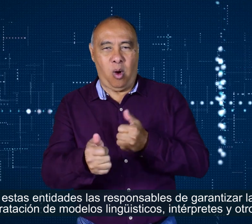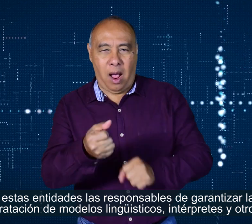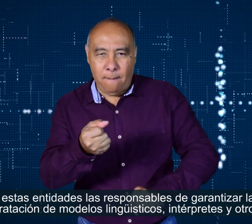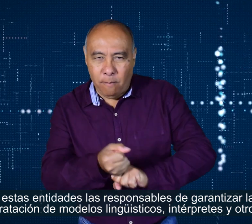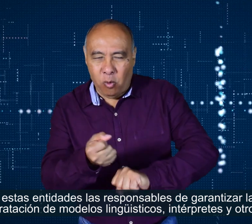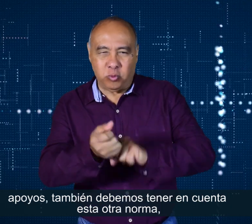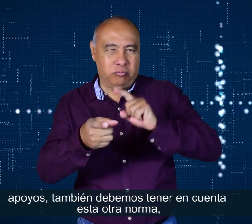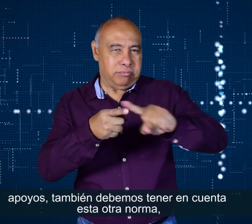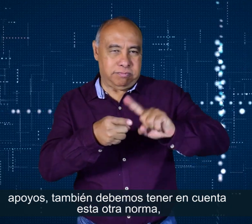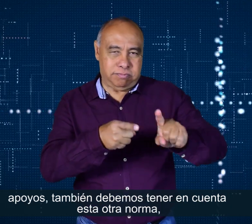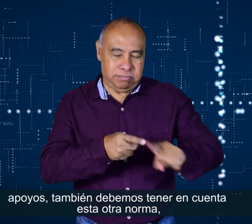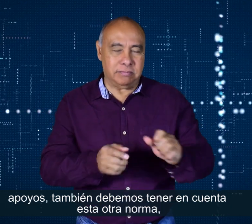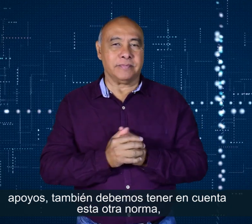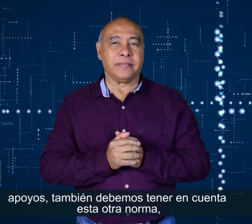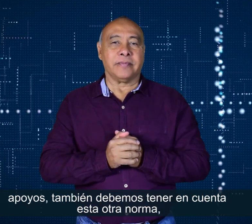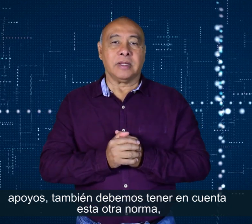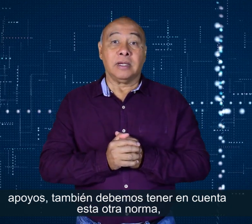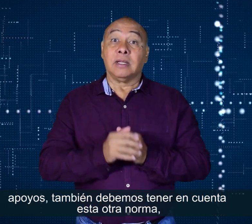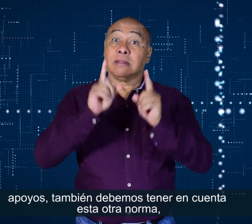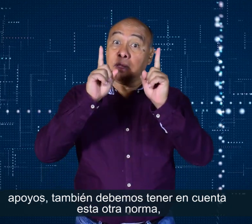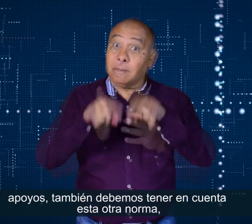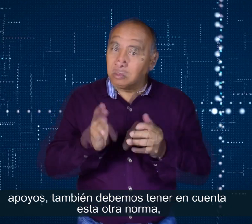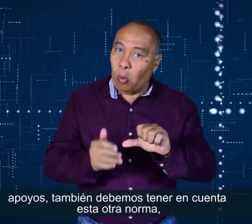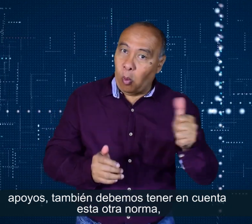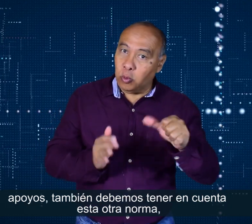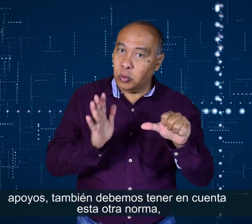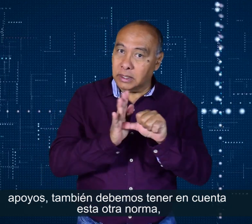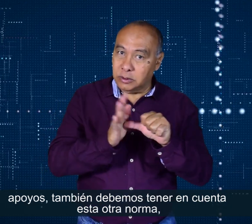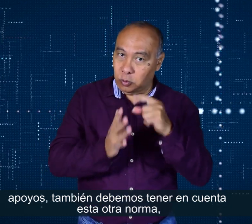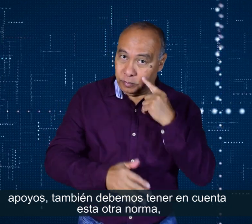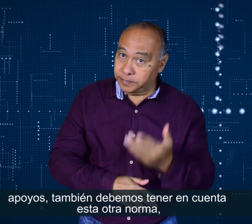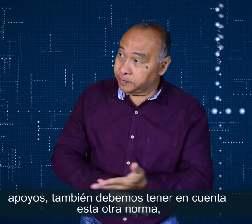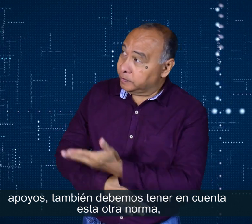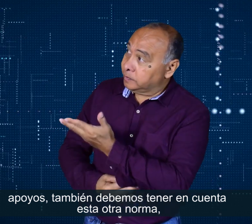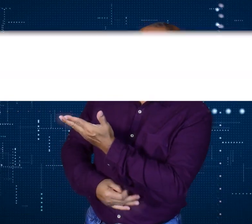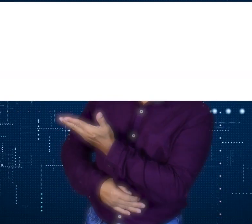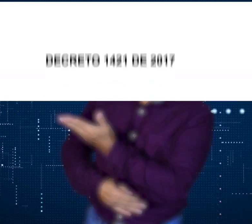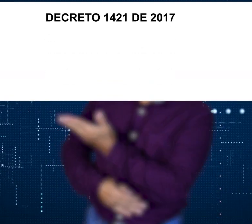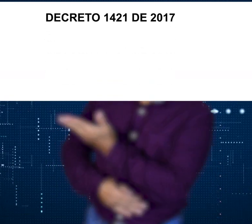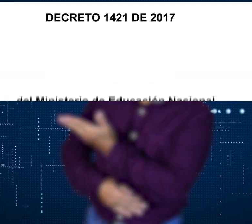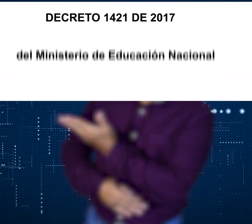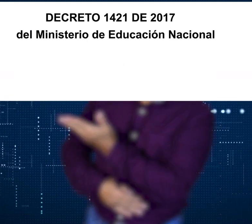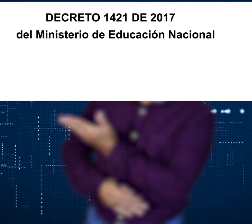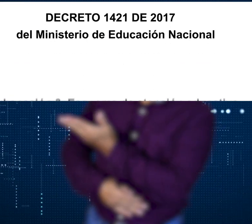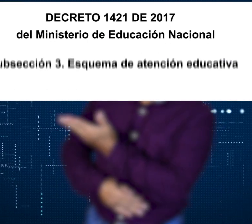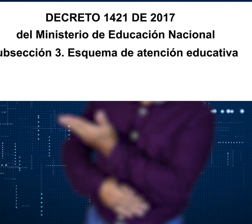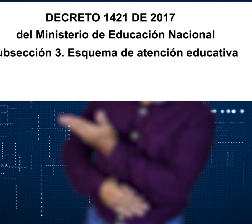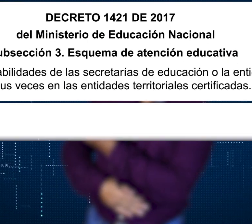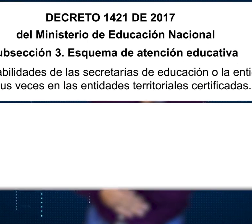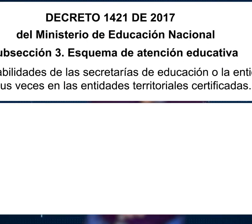y otros apoyos. También debemos tener en cuenta esta otra norma. Decreto 1421